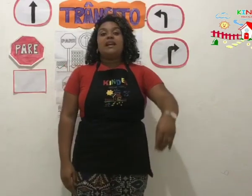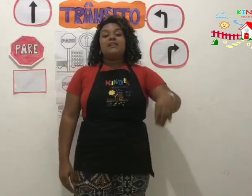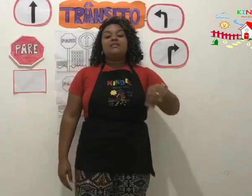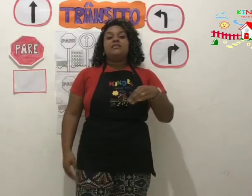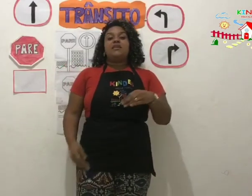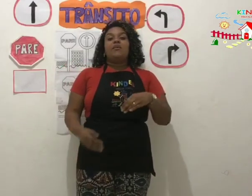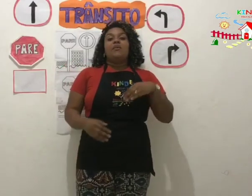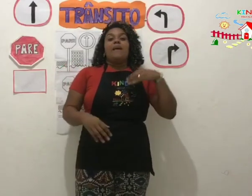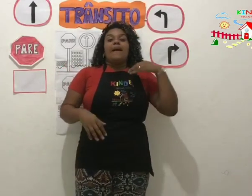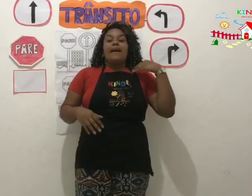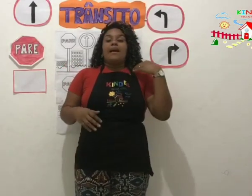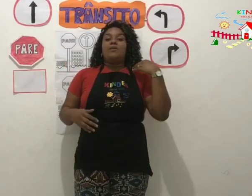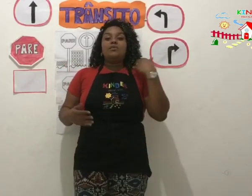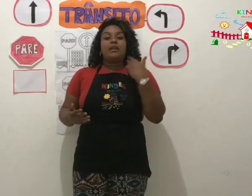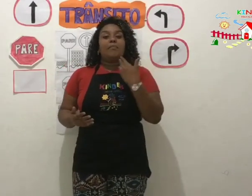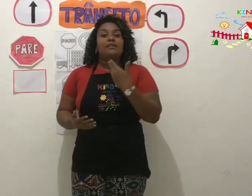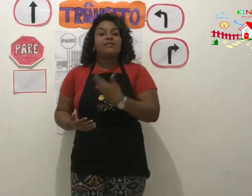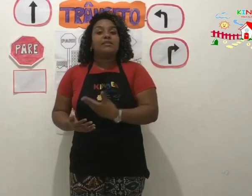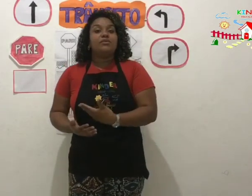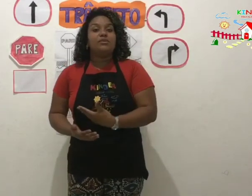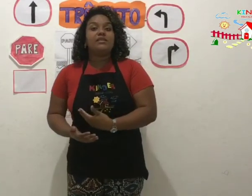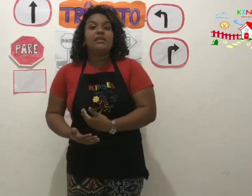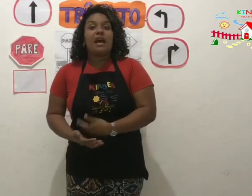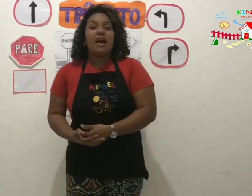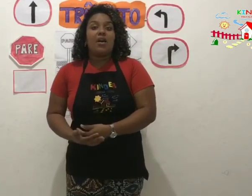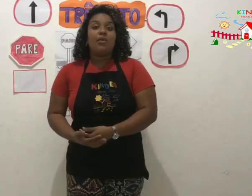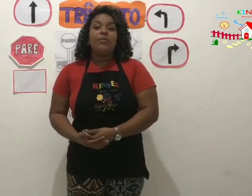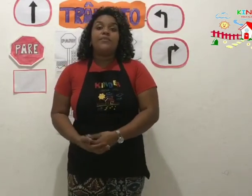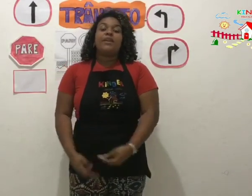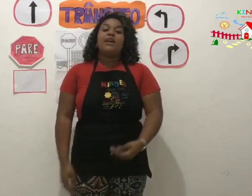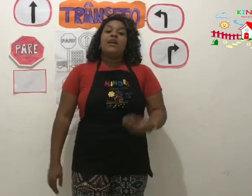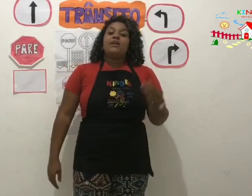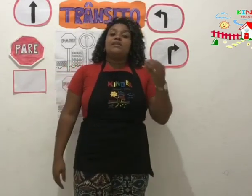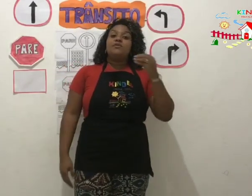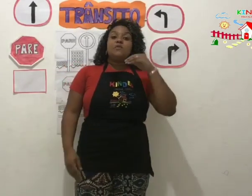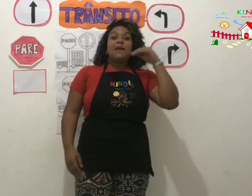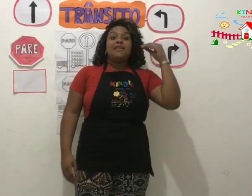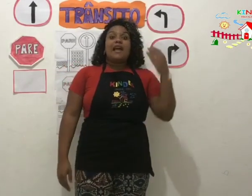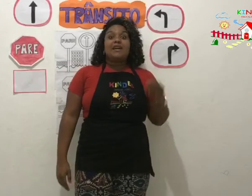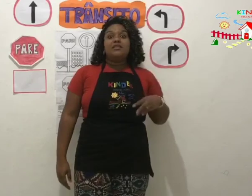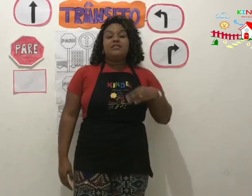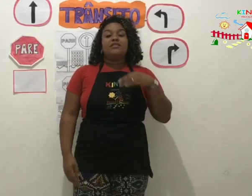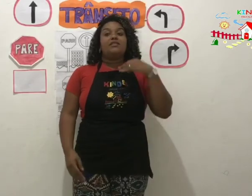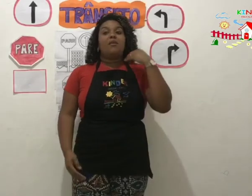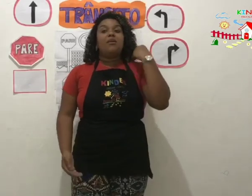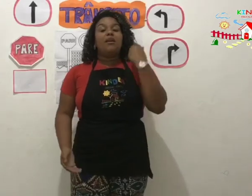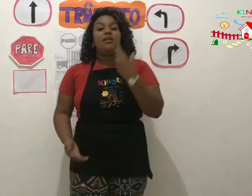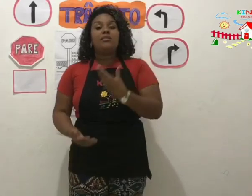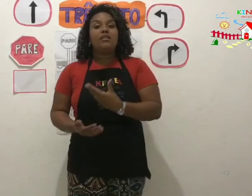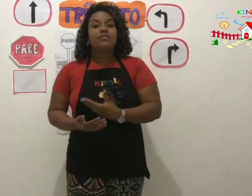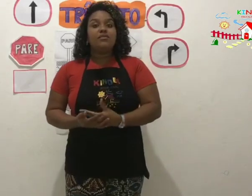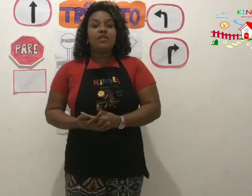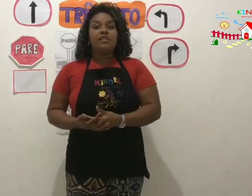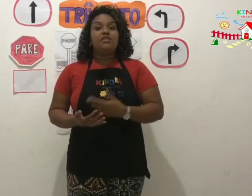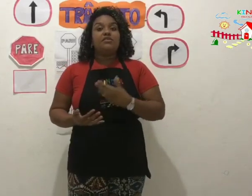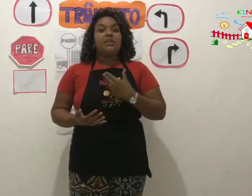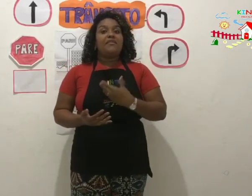eles estão ultrapassando o sinal, se os pedestres estão andando direitinho na